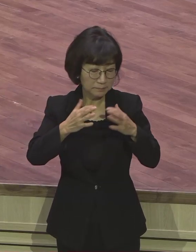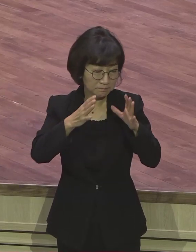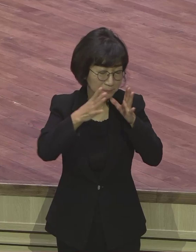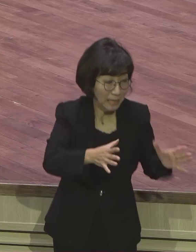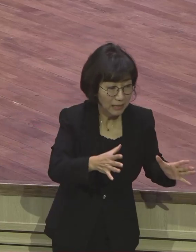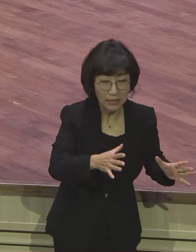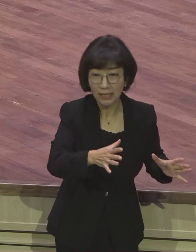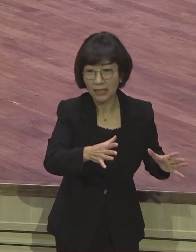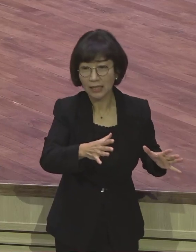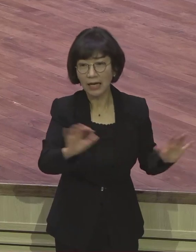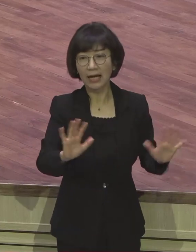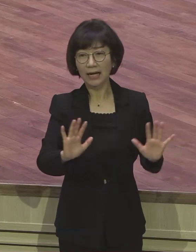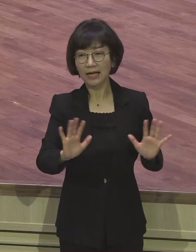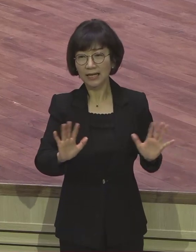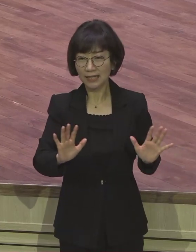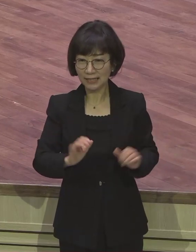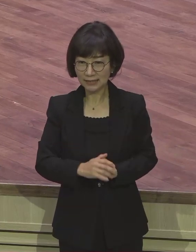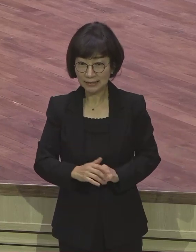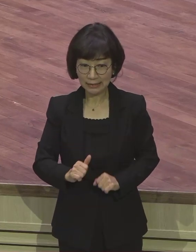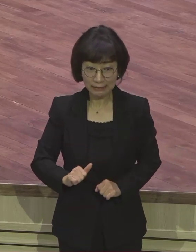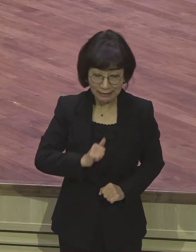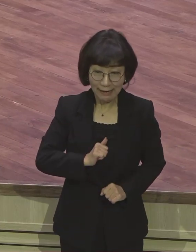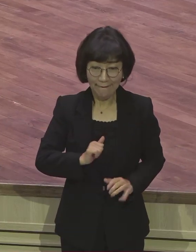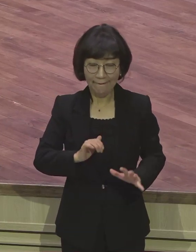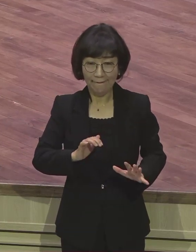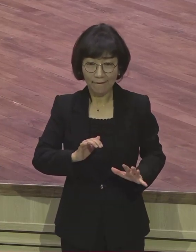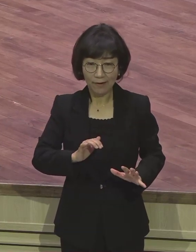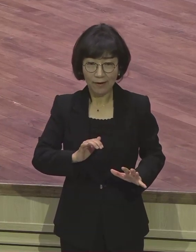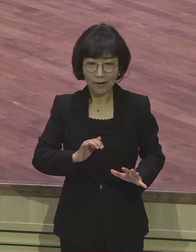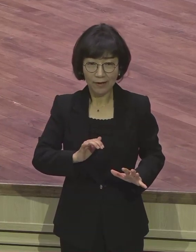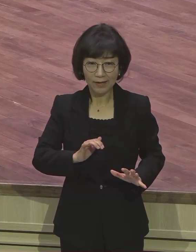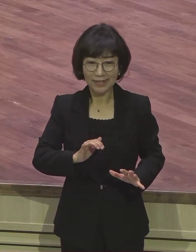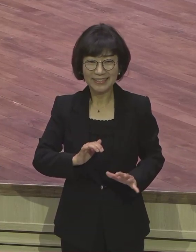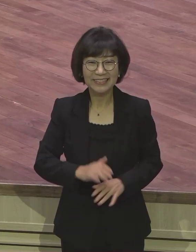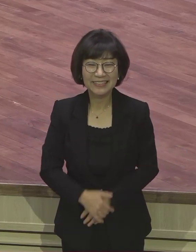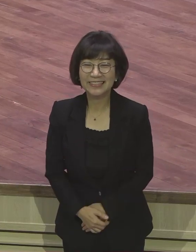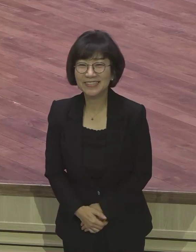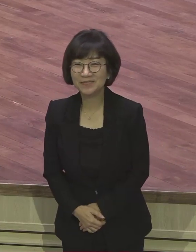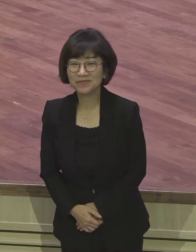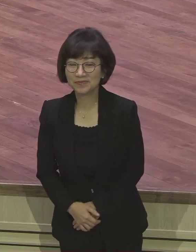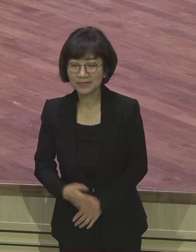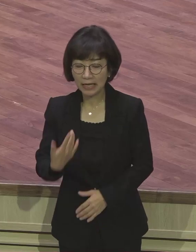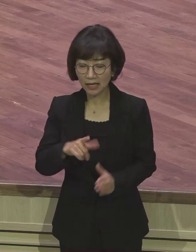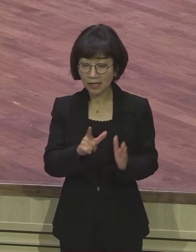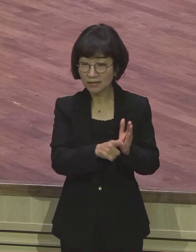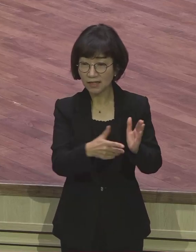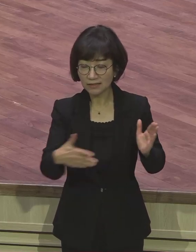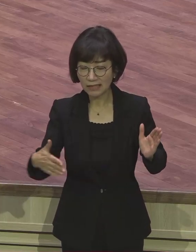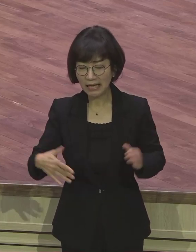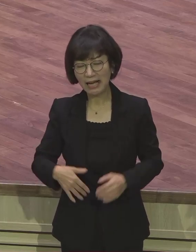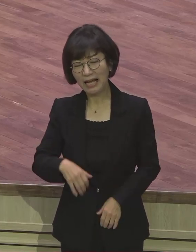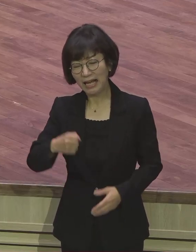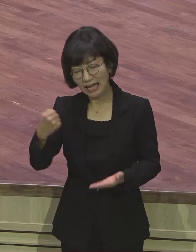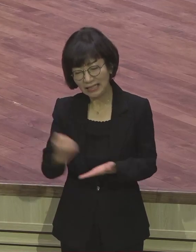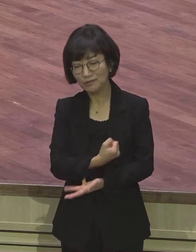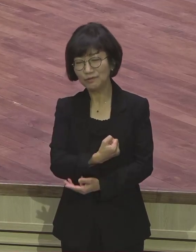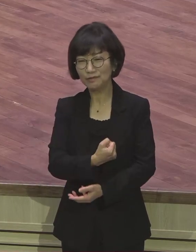불신하게 만들고 화나게 만든단 말이에요. 속은 거예요. 속은 거예요. 시간이 지나면 아무것도 아니에요. 이